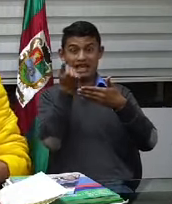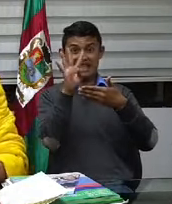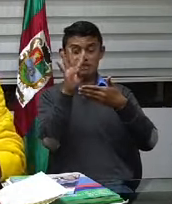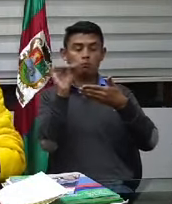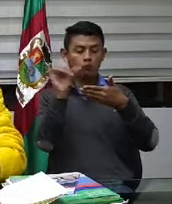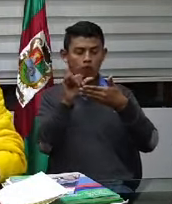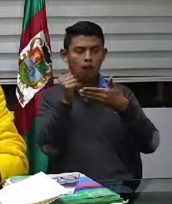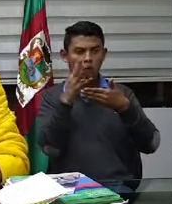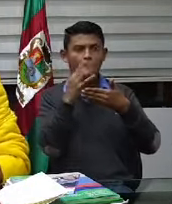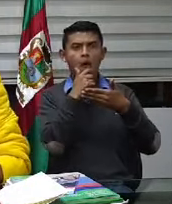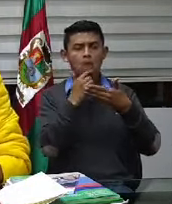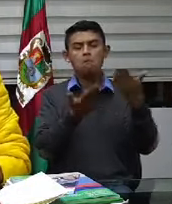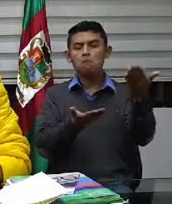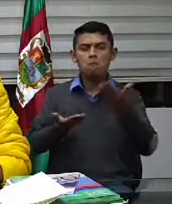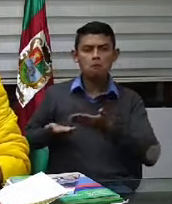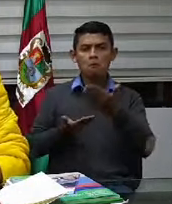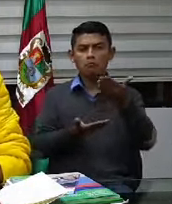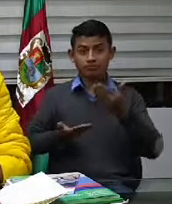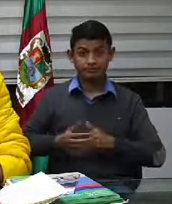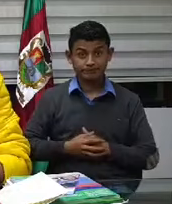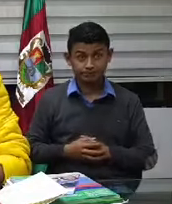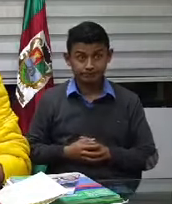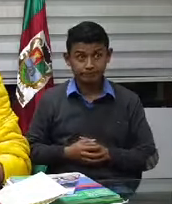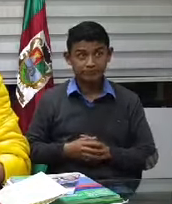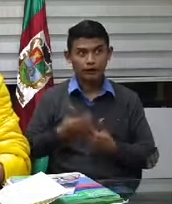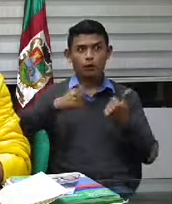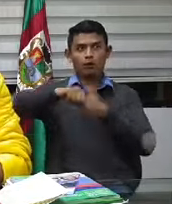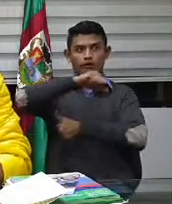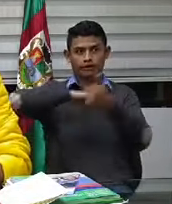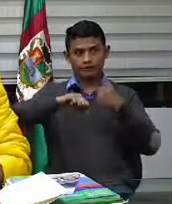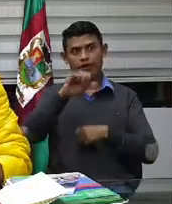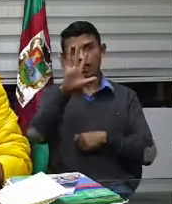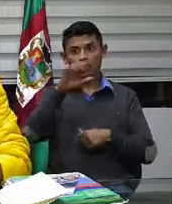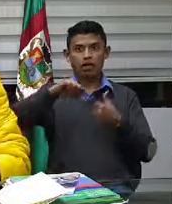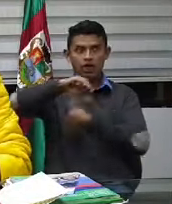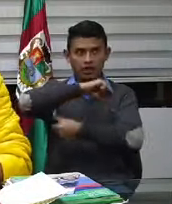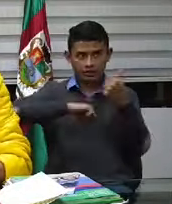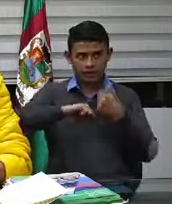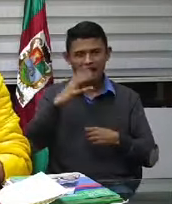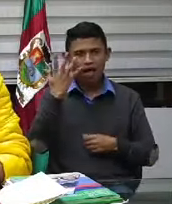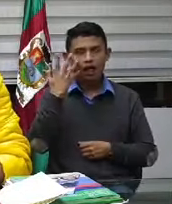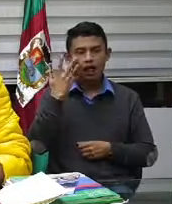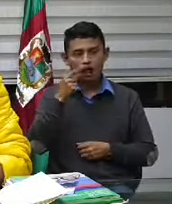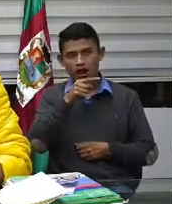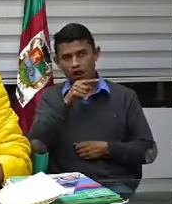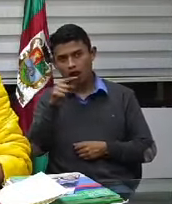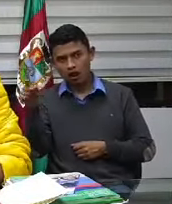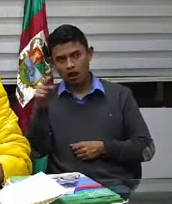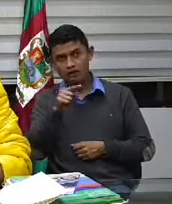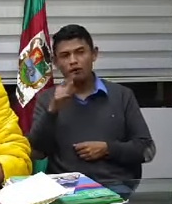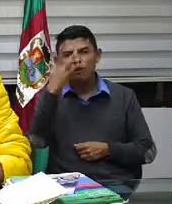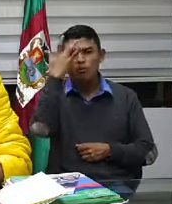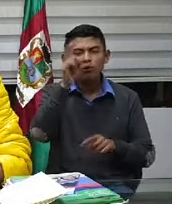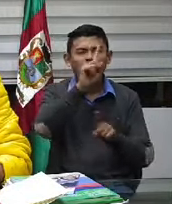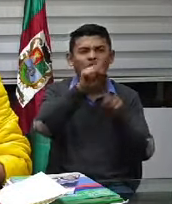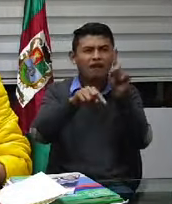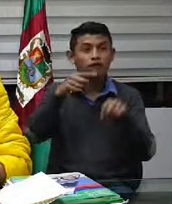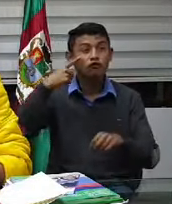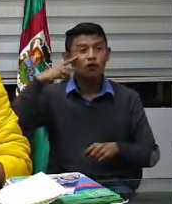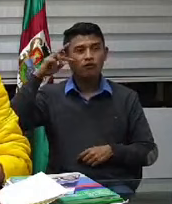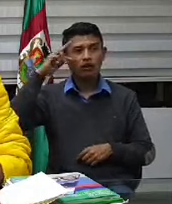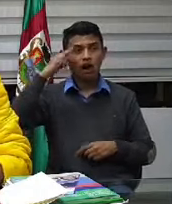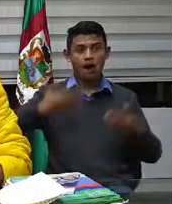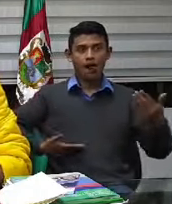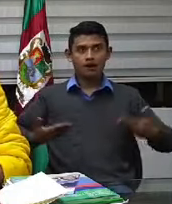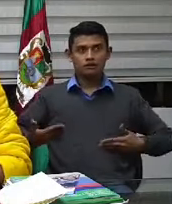porque está haciendo la gente ah no pues como no puedo entrar a los mercados grandes entonces voy y compro en una tienda pequeña yo